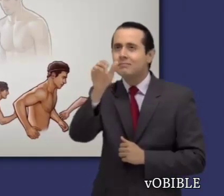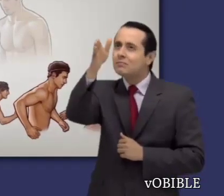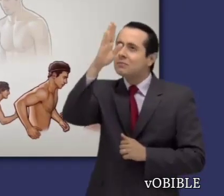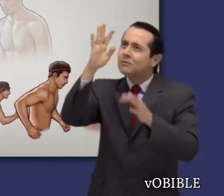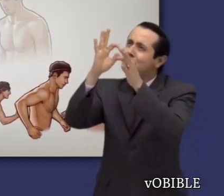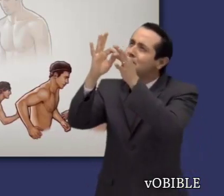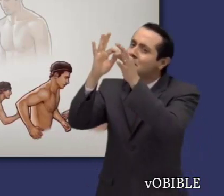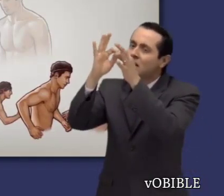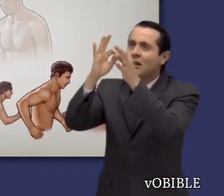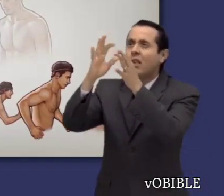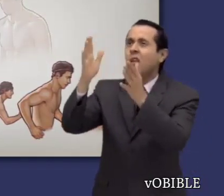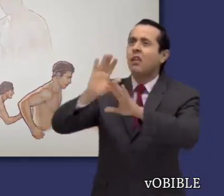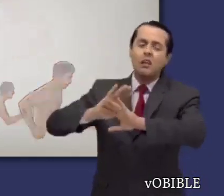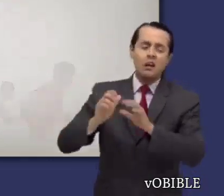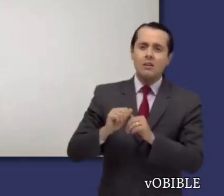y aguantar.